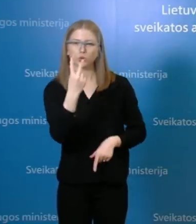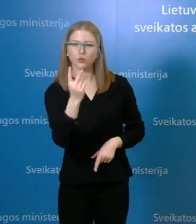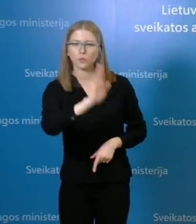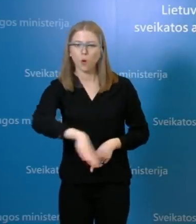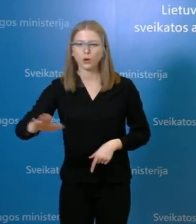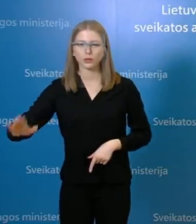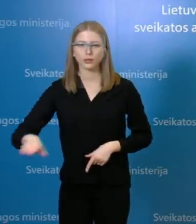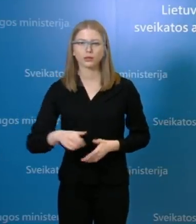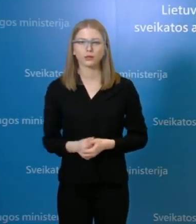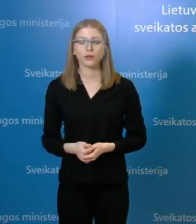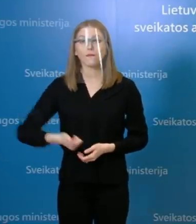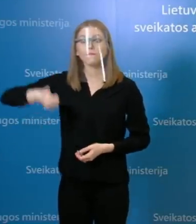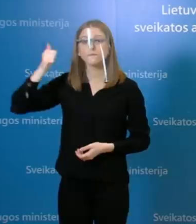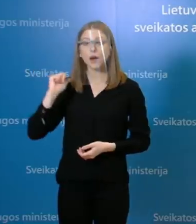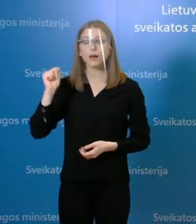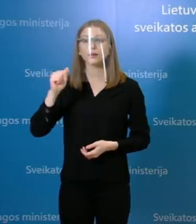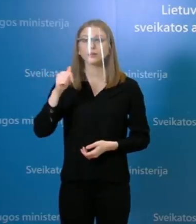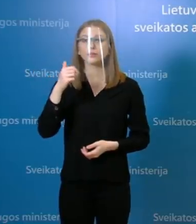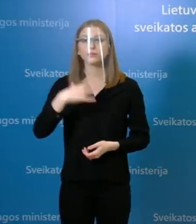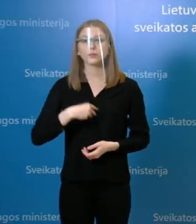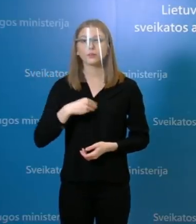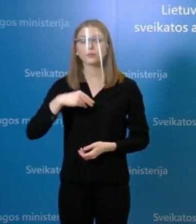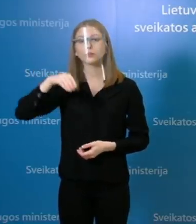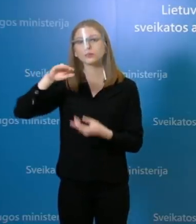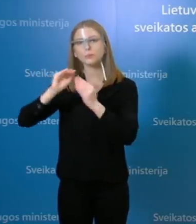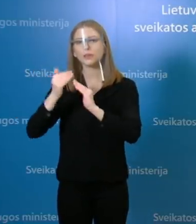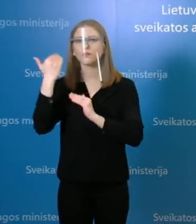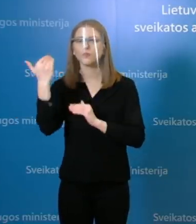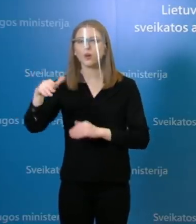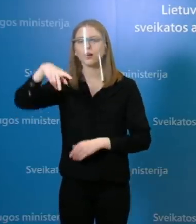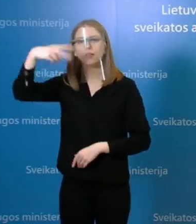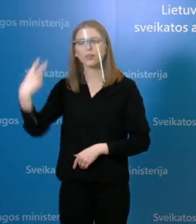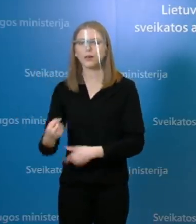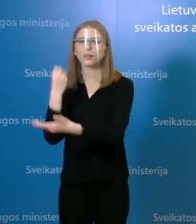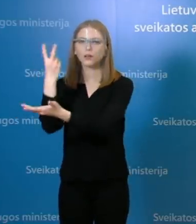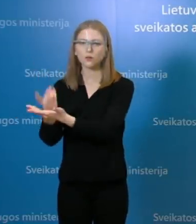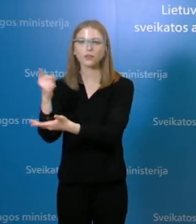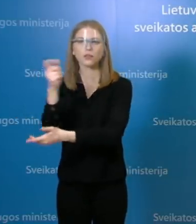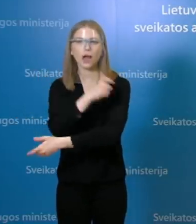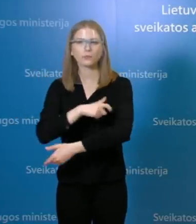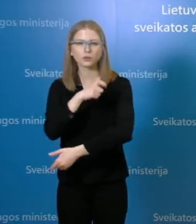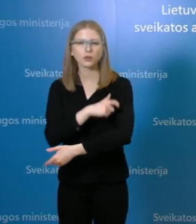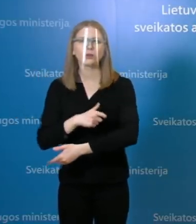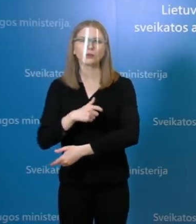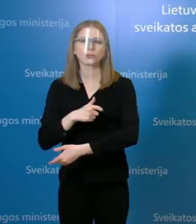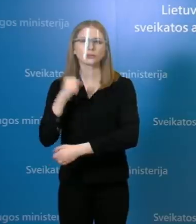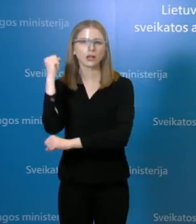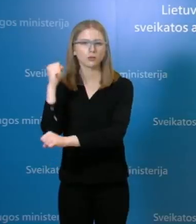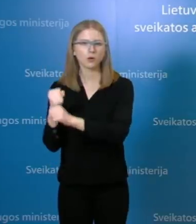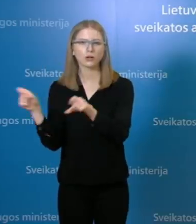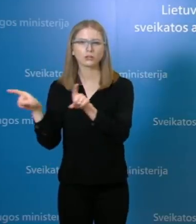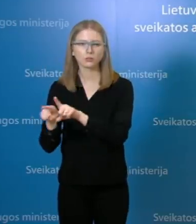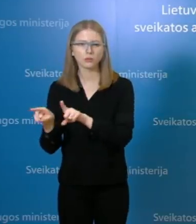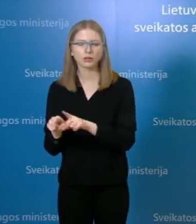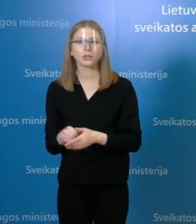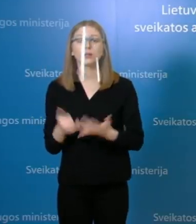patvirtintas atvejs yra Vilniaus miesto klinikinės ligoninės pacientas, vienas apsaugos darbuotojas, aplinkybės dar nėra žinomos, yra